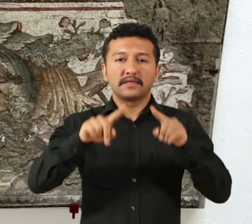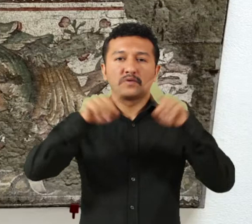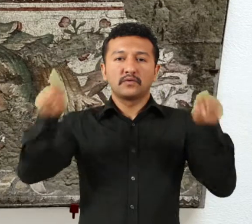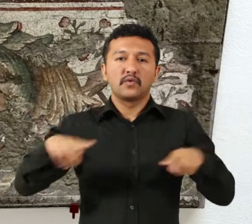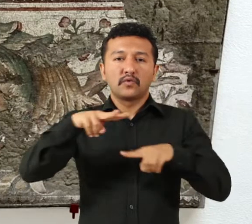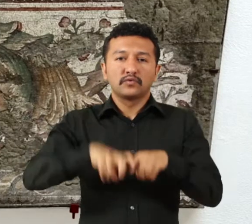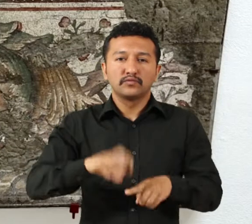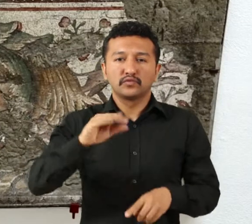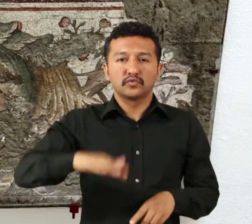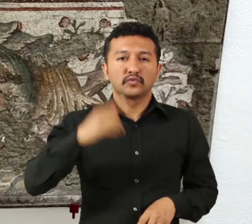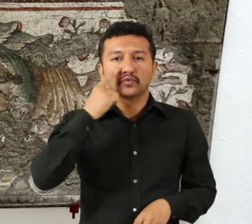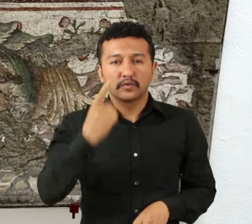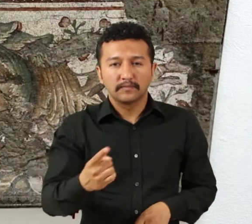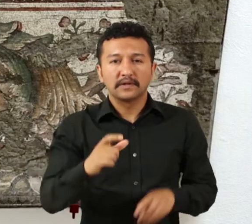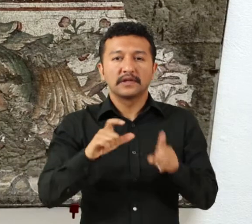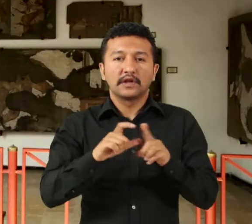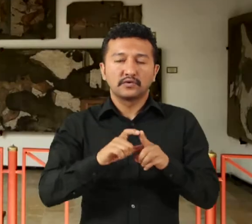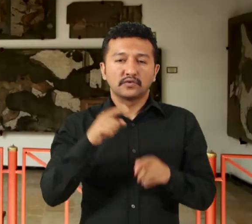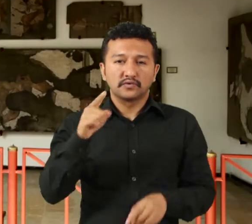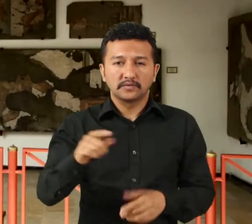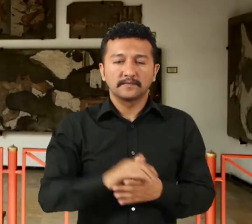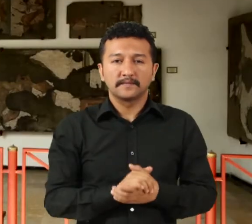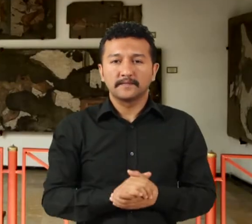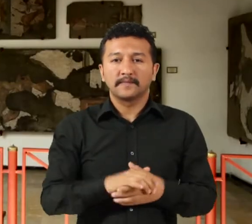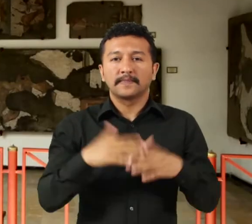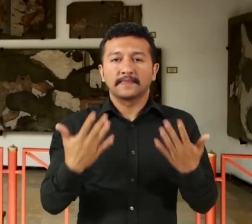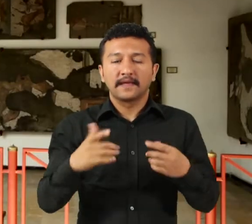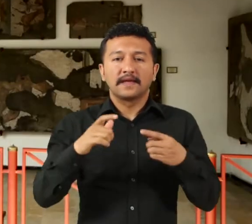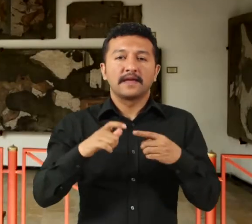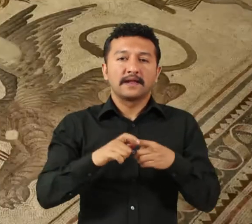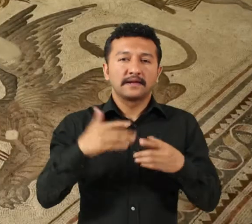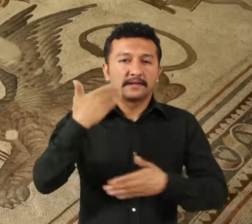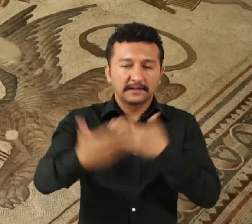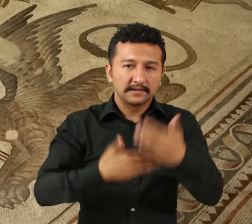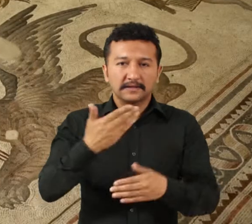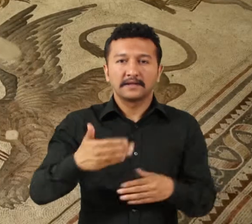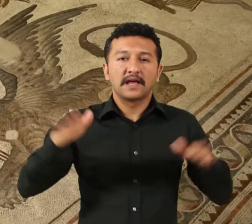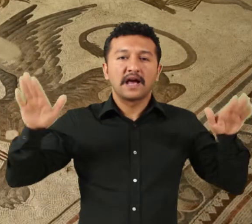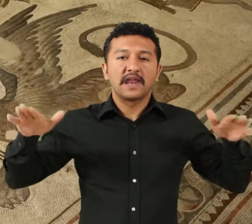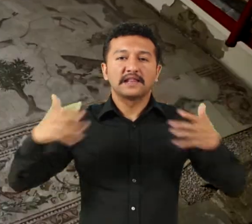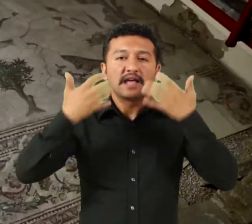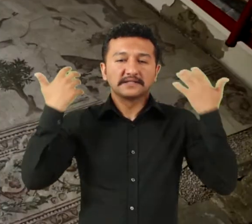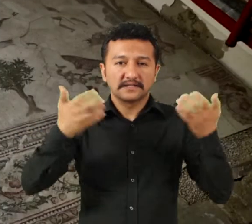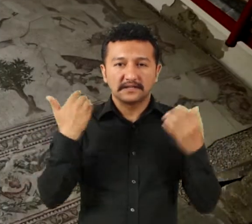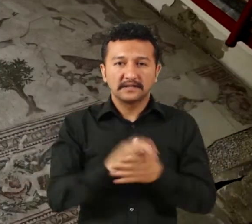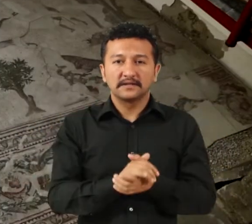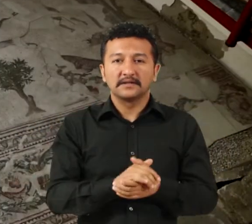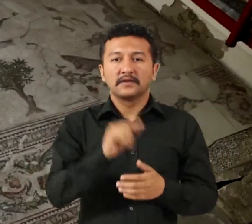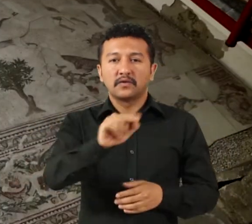görünümünde Dionysos, Bellereponla Simera, kanatlı aslan, Okapi başlı kanatlı